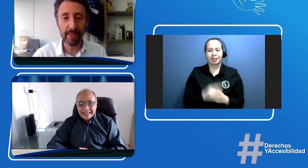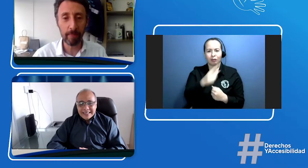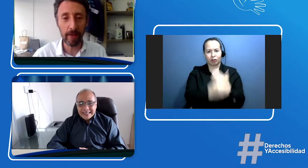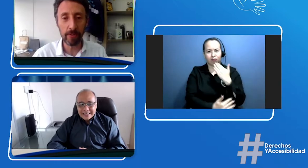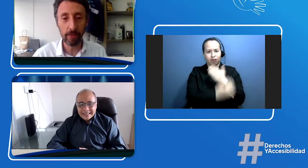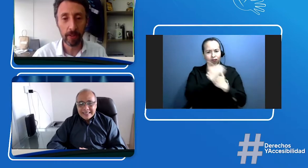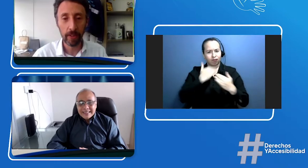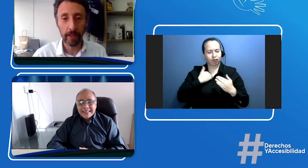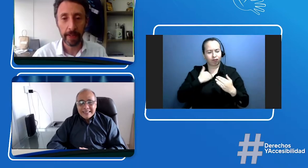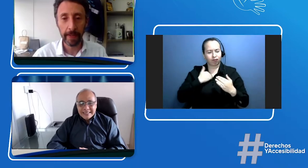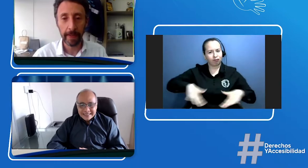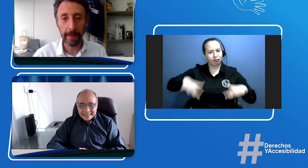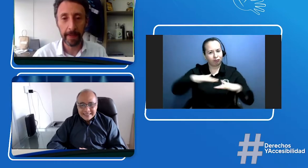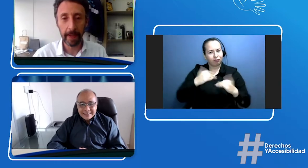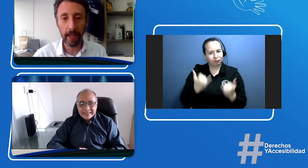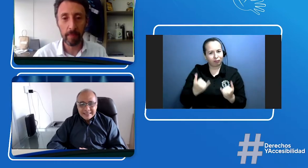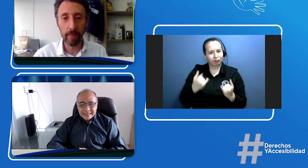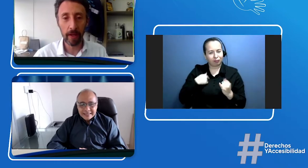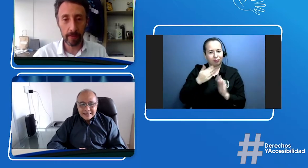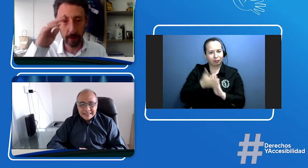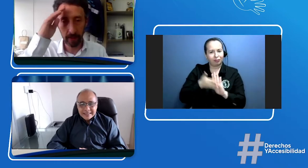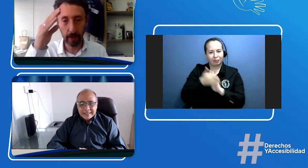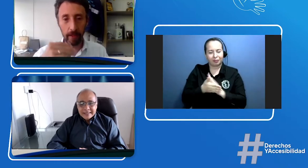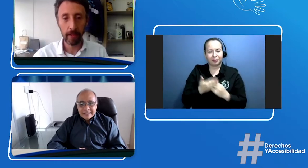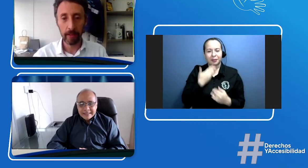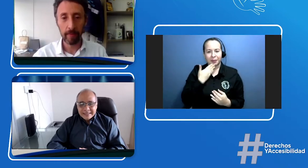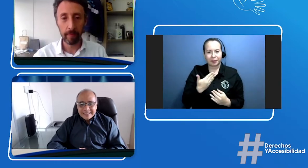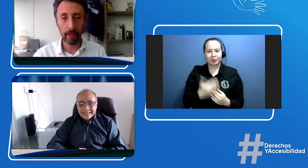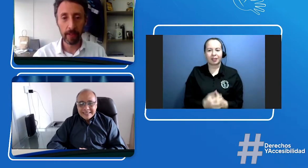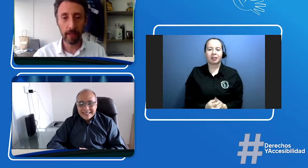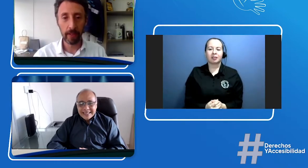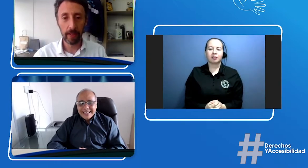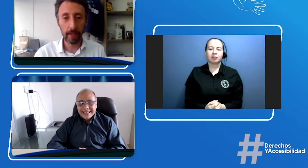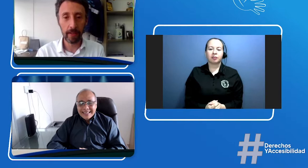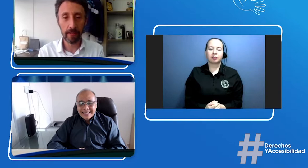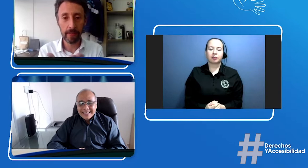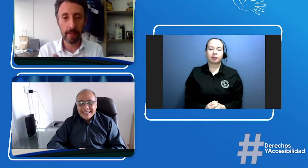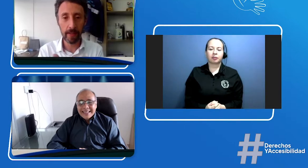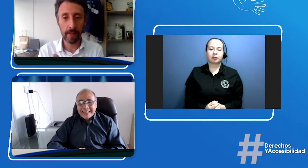espacio. Además, mi seña